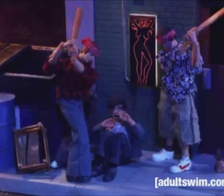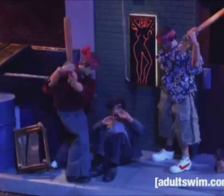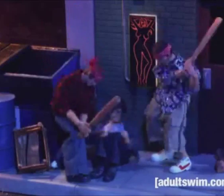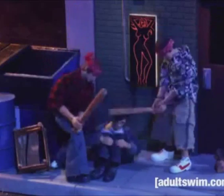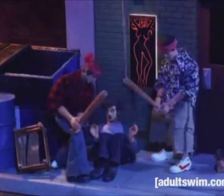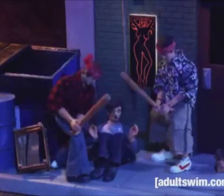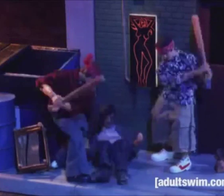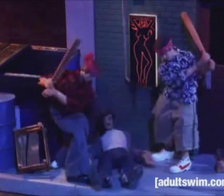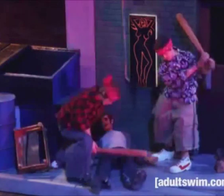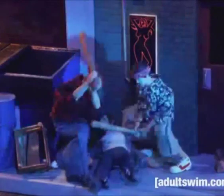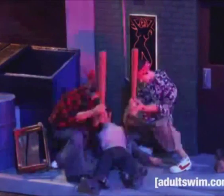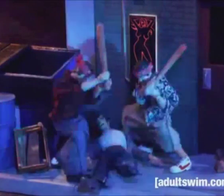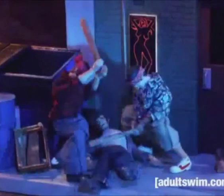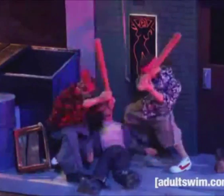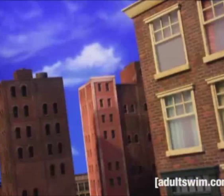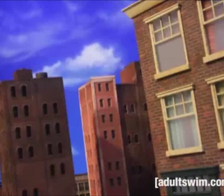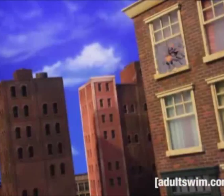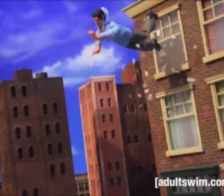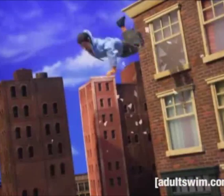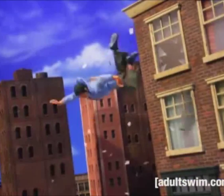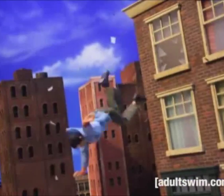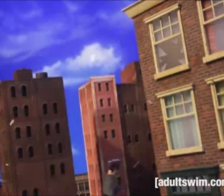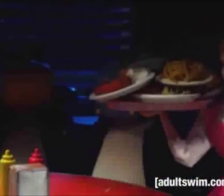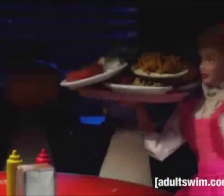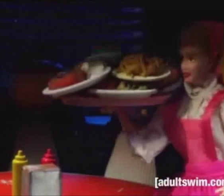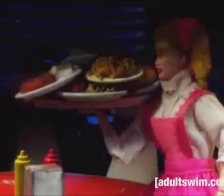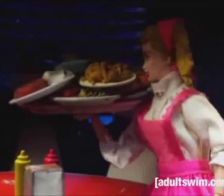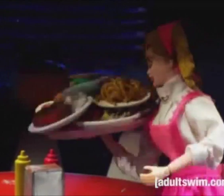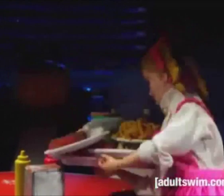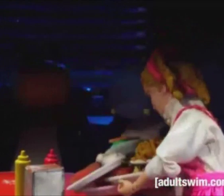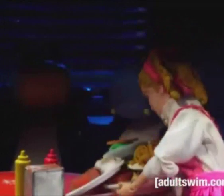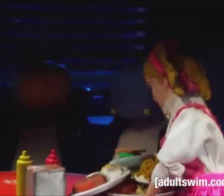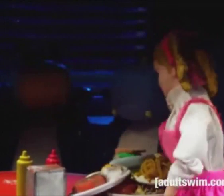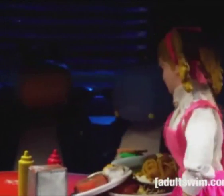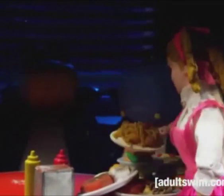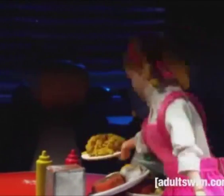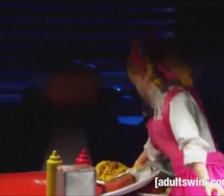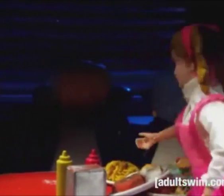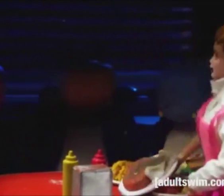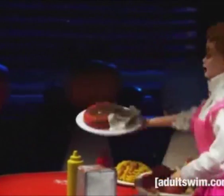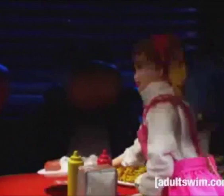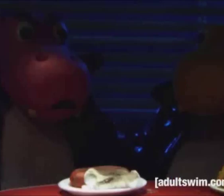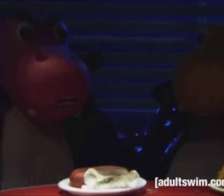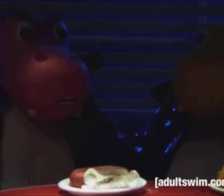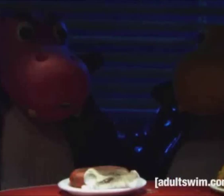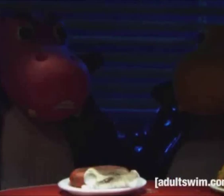in a town torn apart by crime, the heroes bite back. you boys sure are hungry. hungry